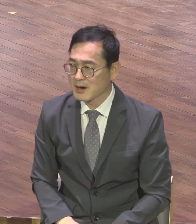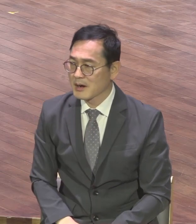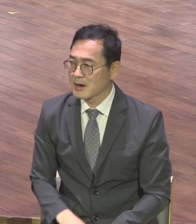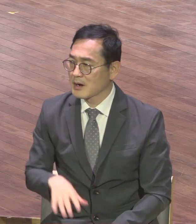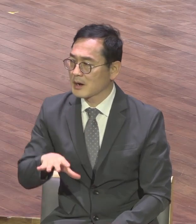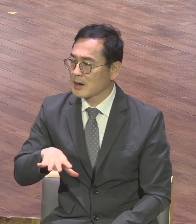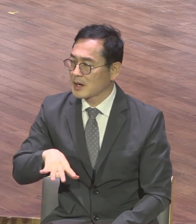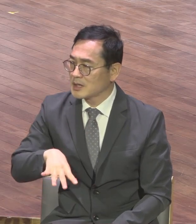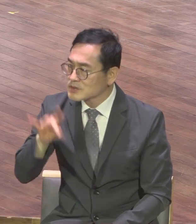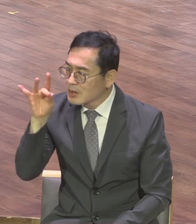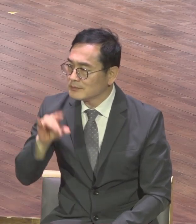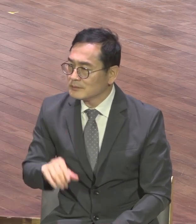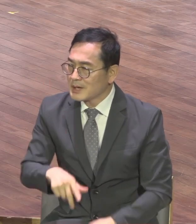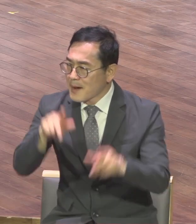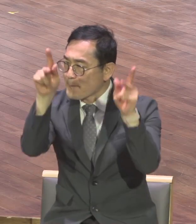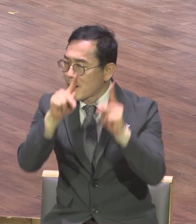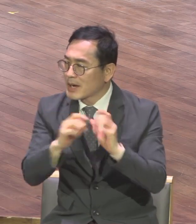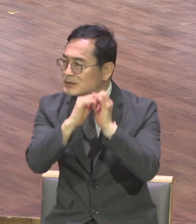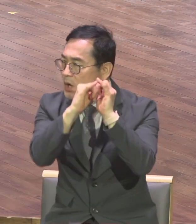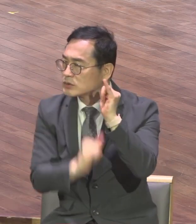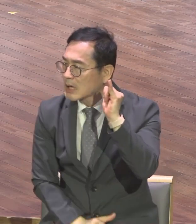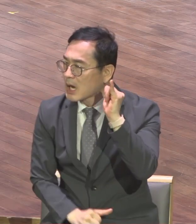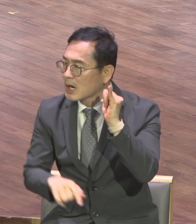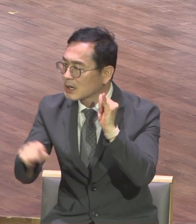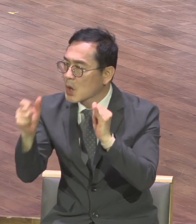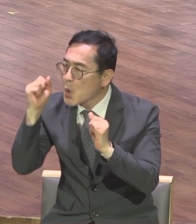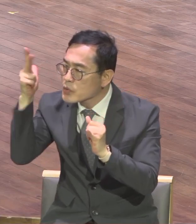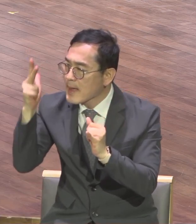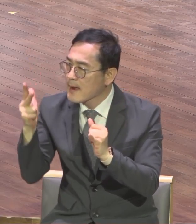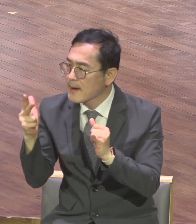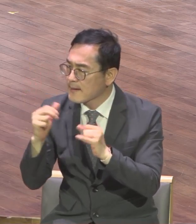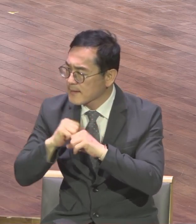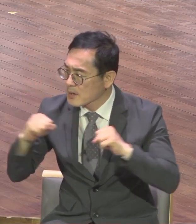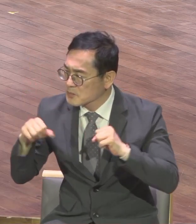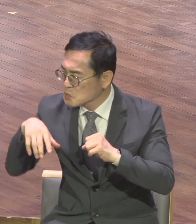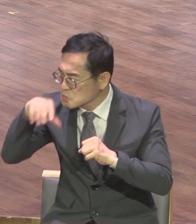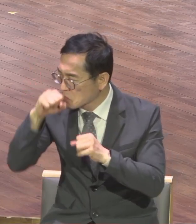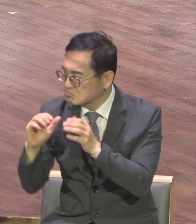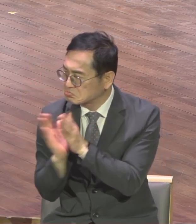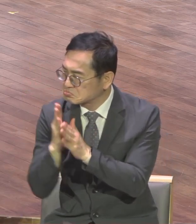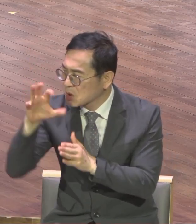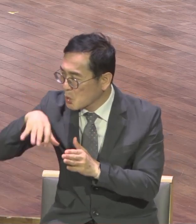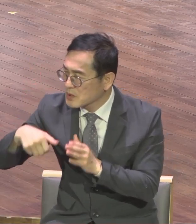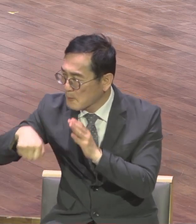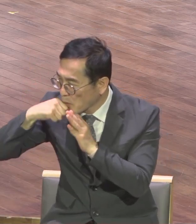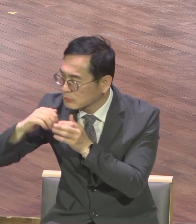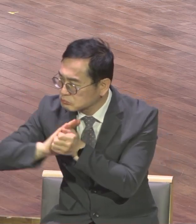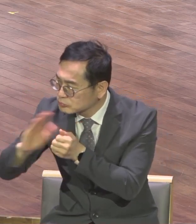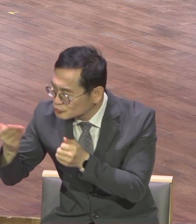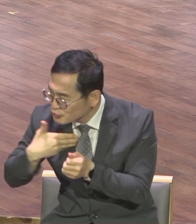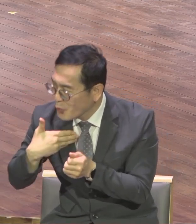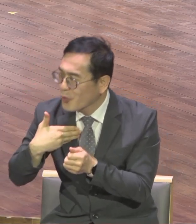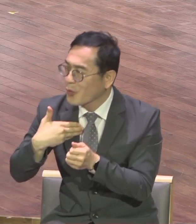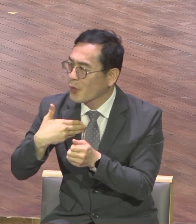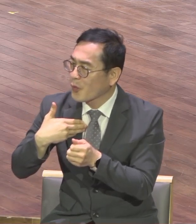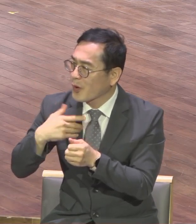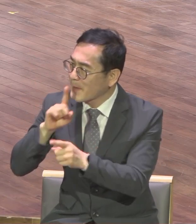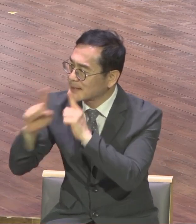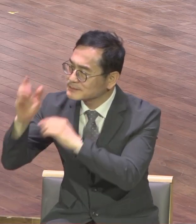팔라원 역사에 이 큰 호텔에서 3일 동안 먹여주고 이렇게 메시지 주고 선물